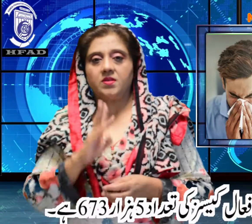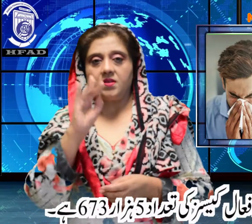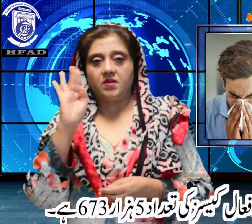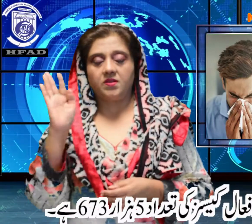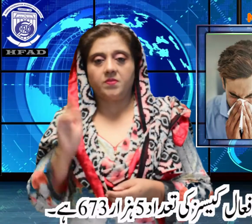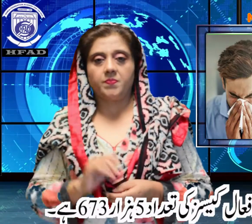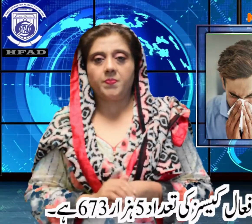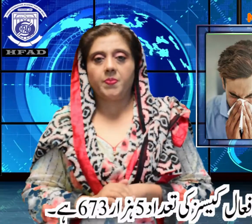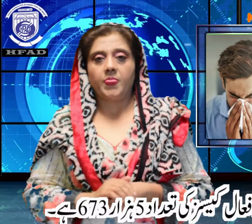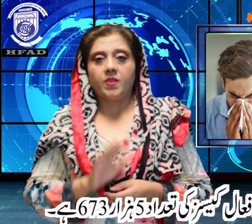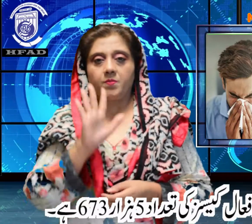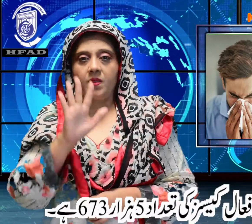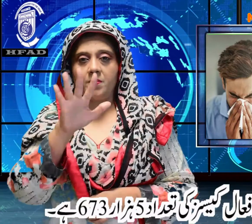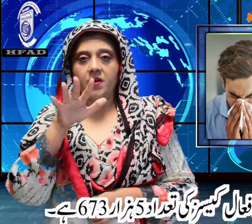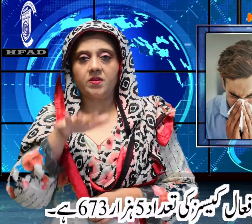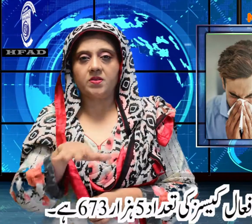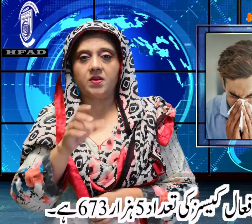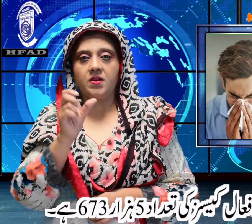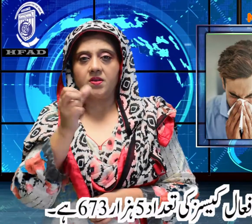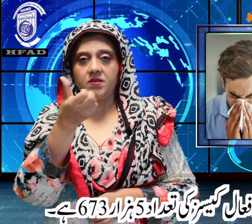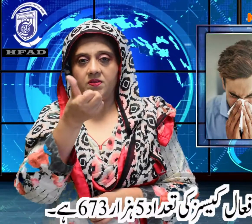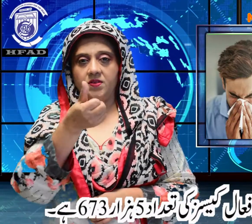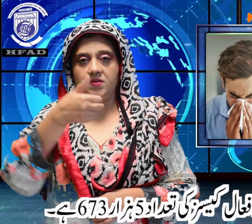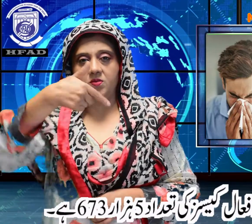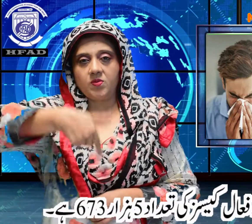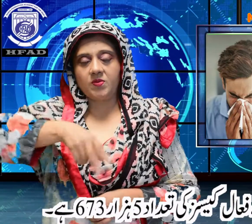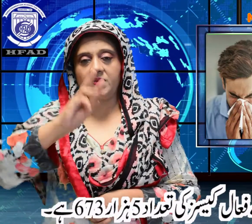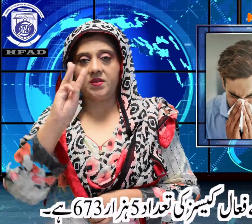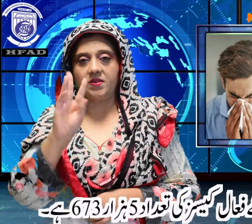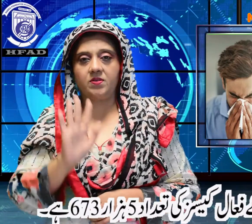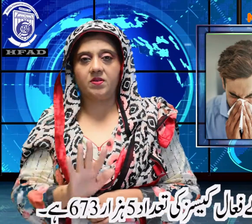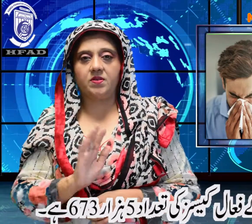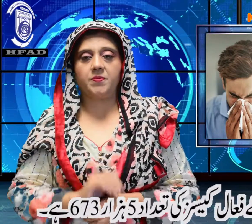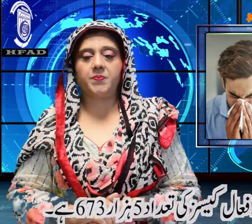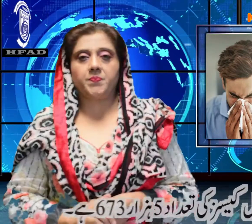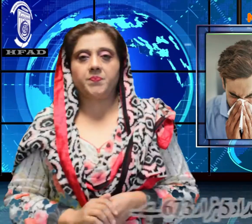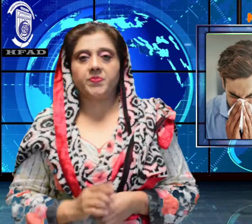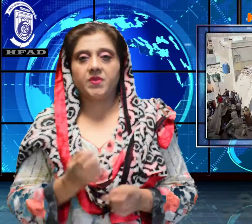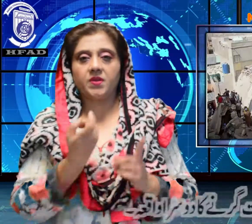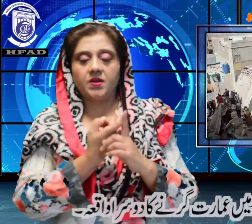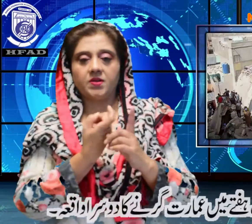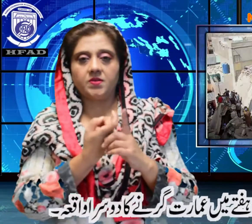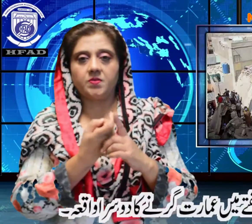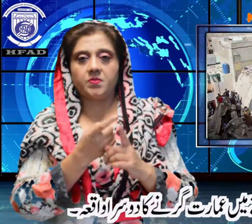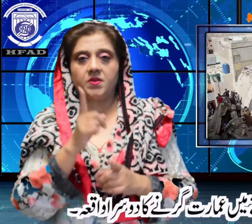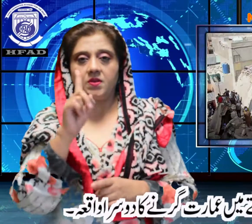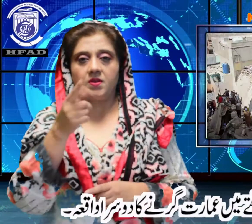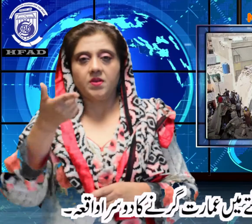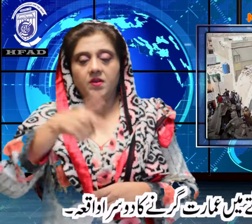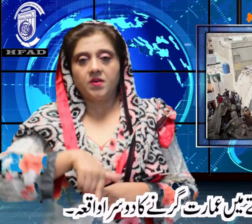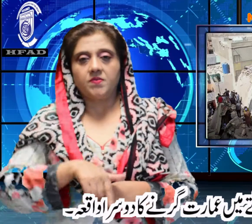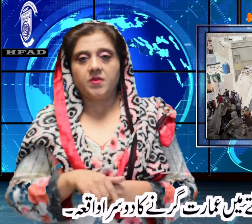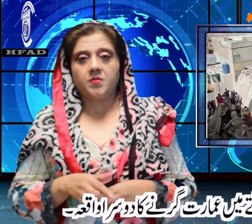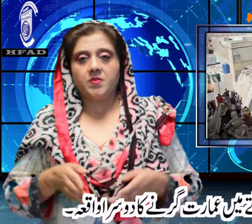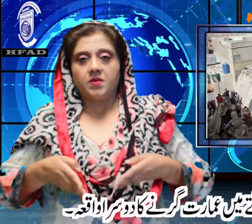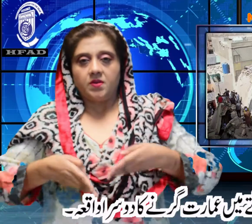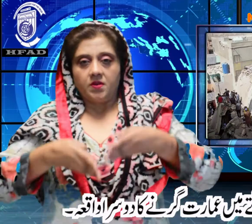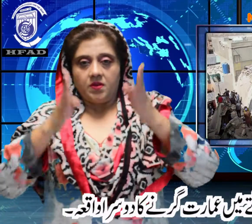5673 ہے کراچی میں ایک ہفتے میں عمارت